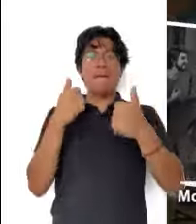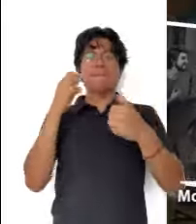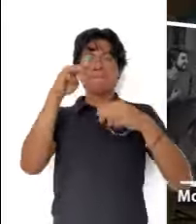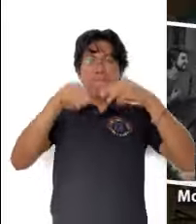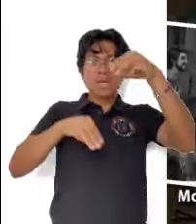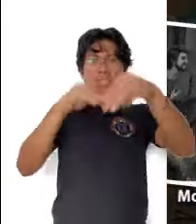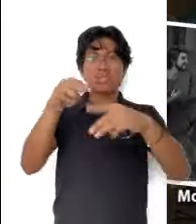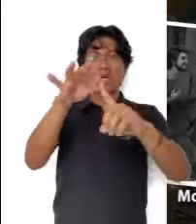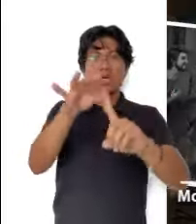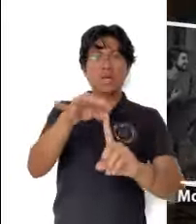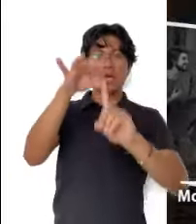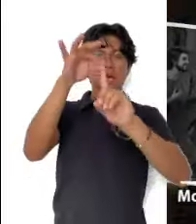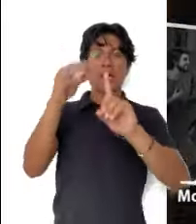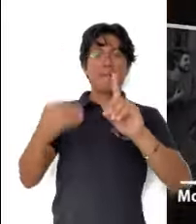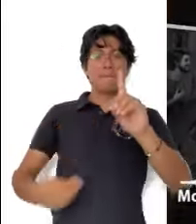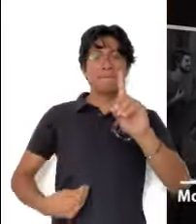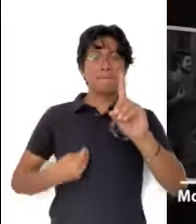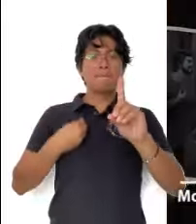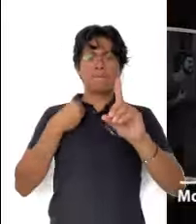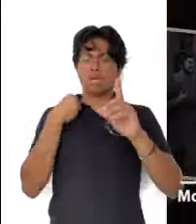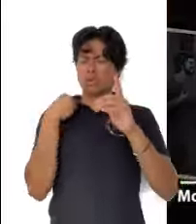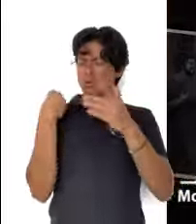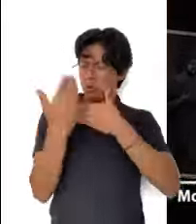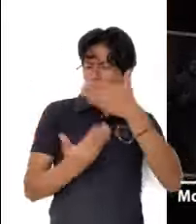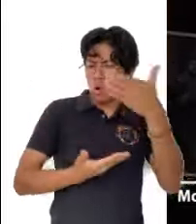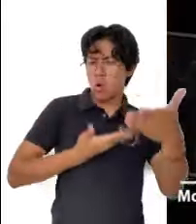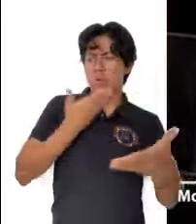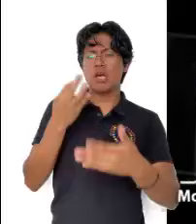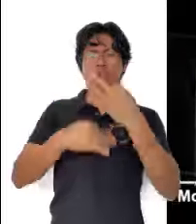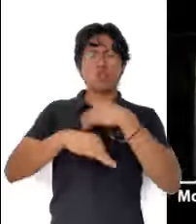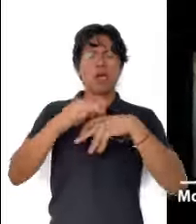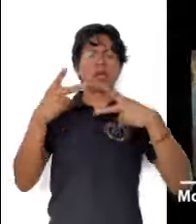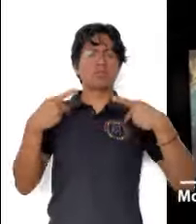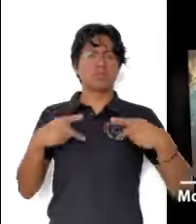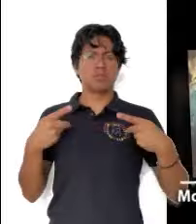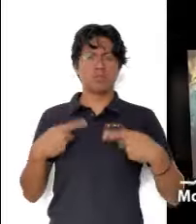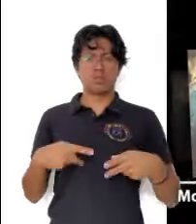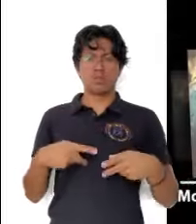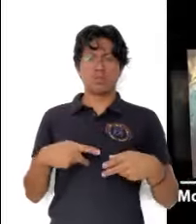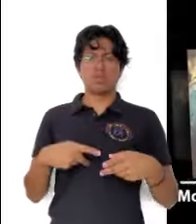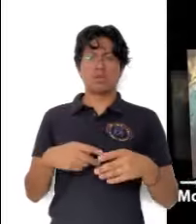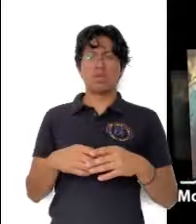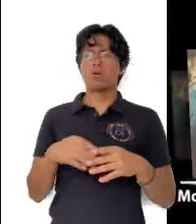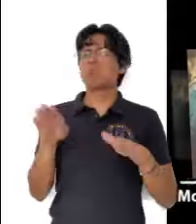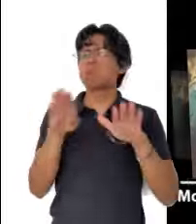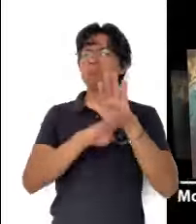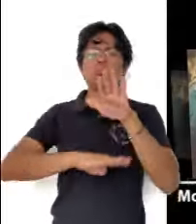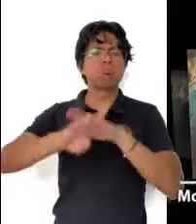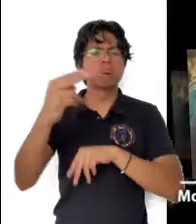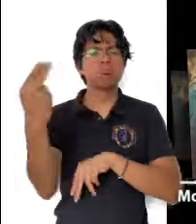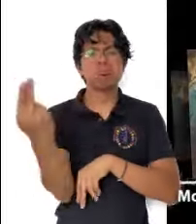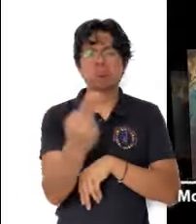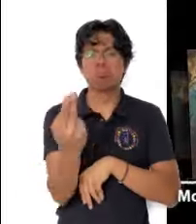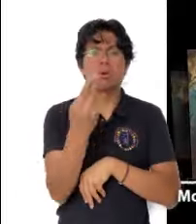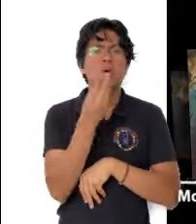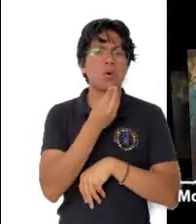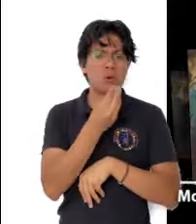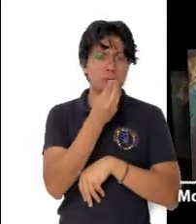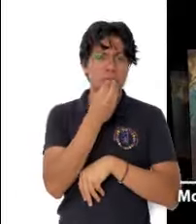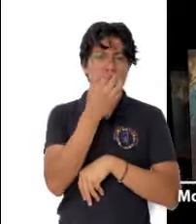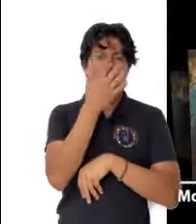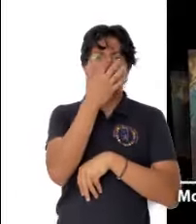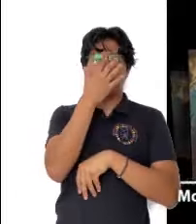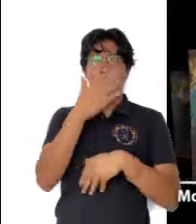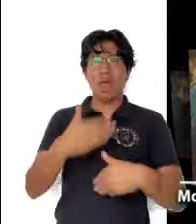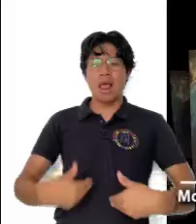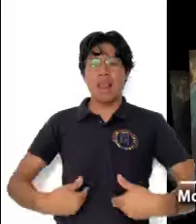la misión de un Mesías que comparte la vida a plenitud con todos los hombres en sus más básicas